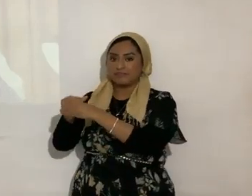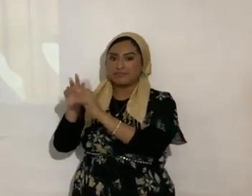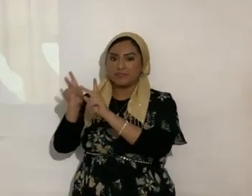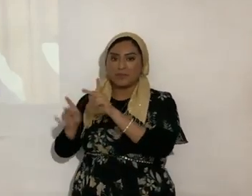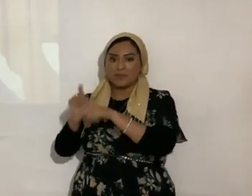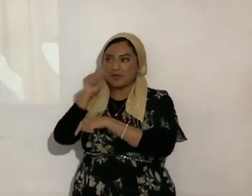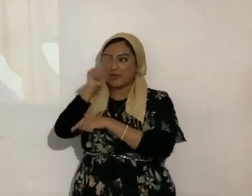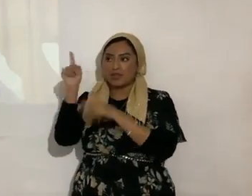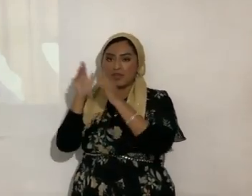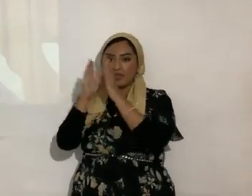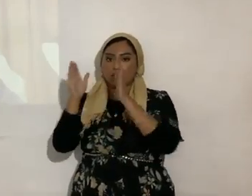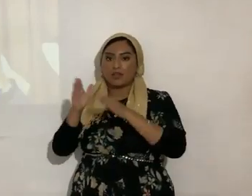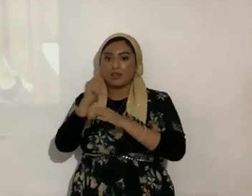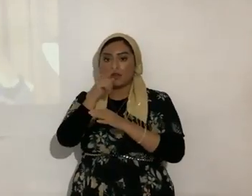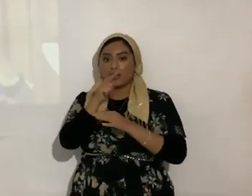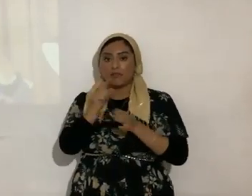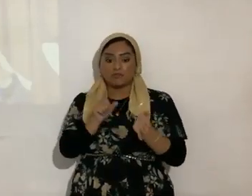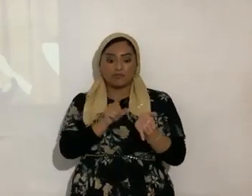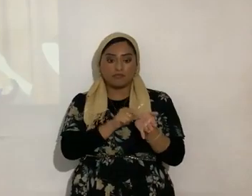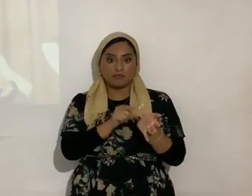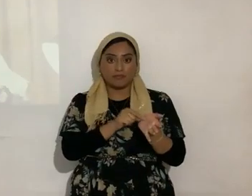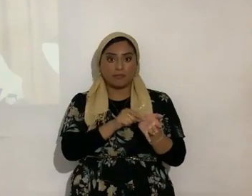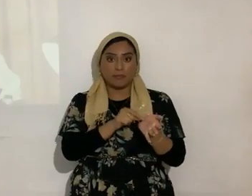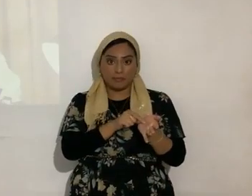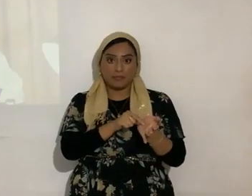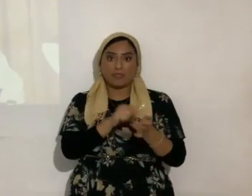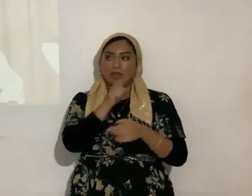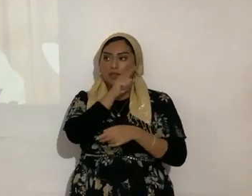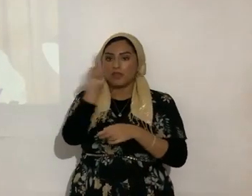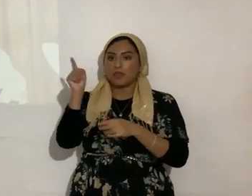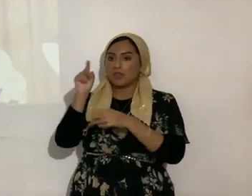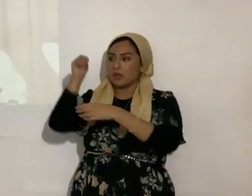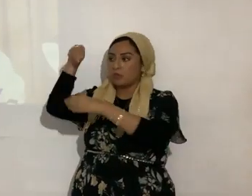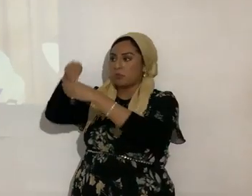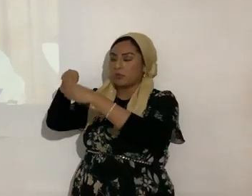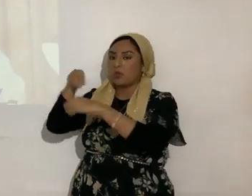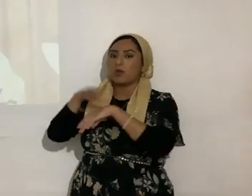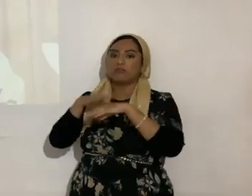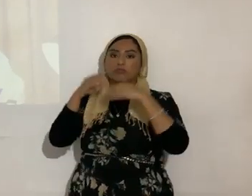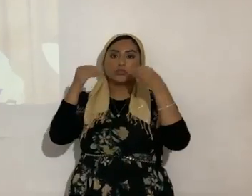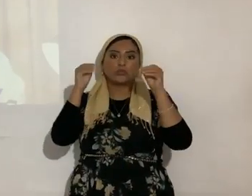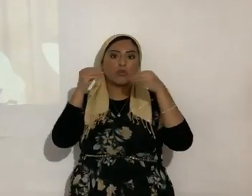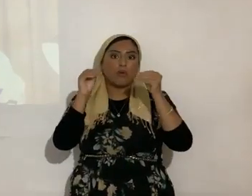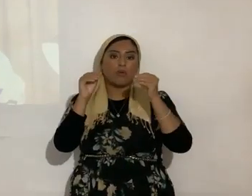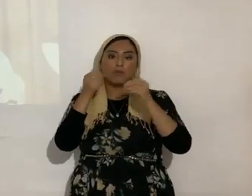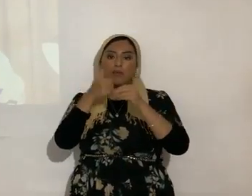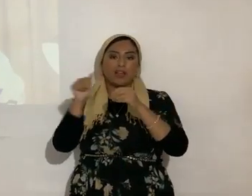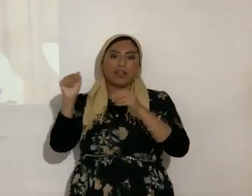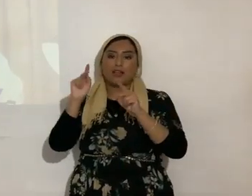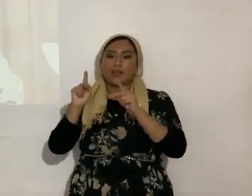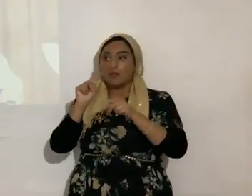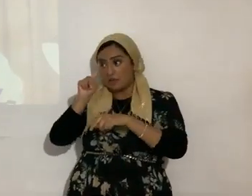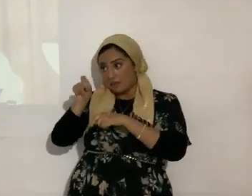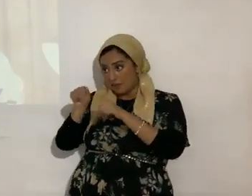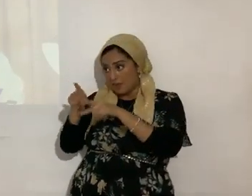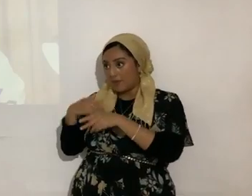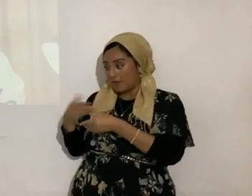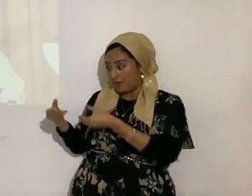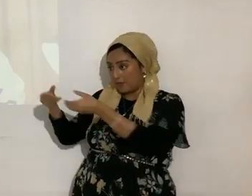¿sí? Si ustedes la imprimen en los buzones, en tiendas, en farmacias, donde les den permiso de dejar la revista para